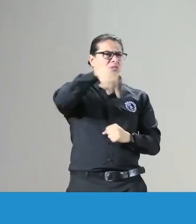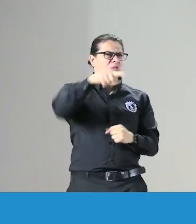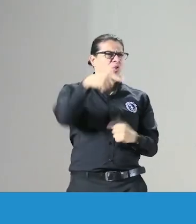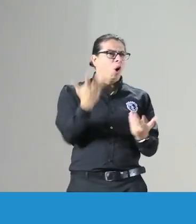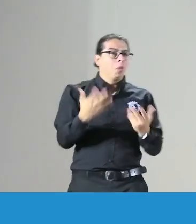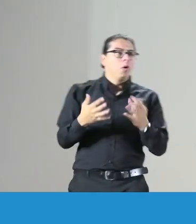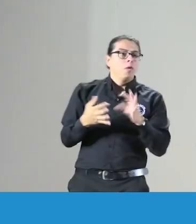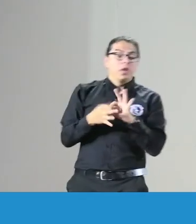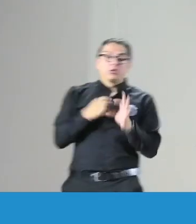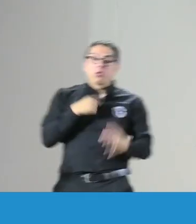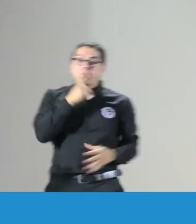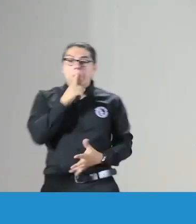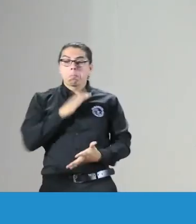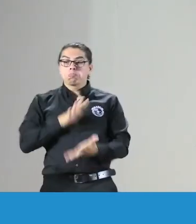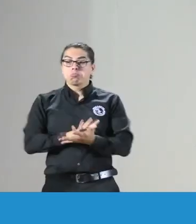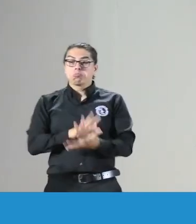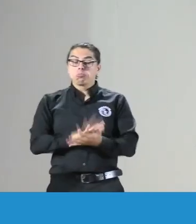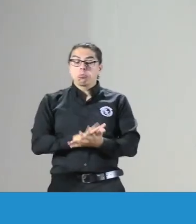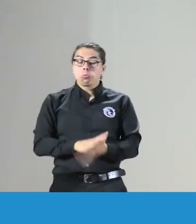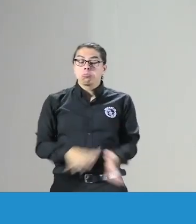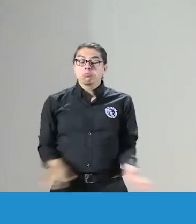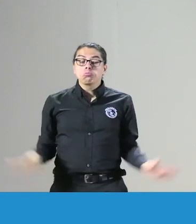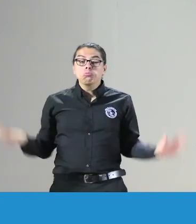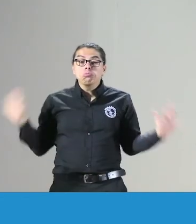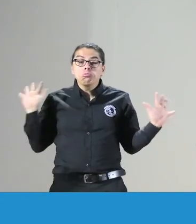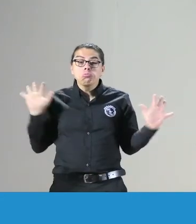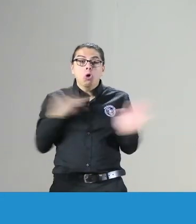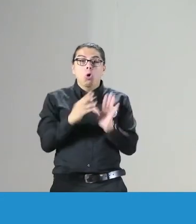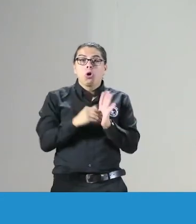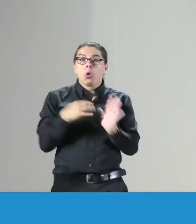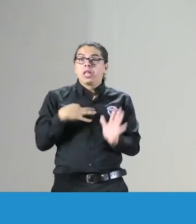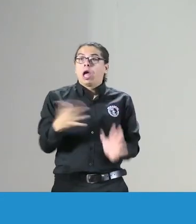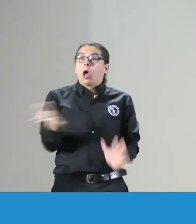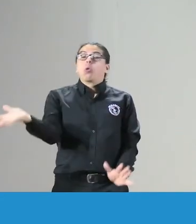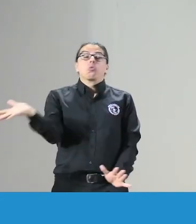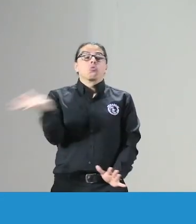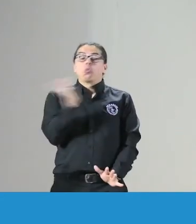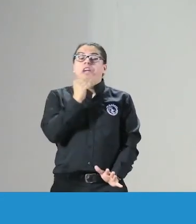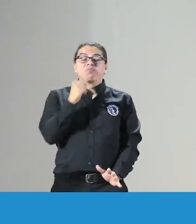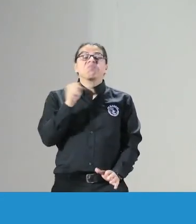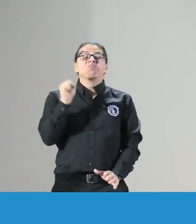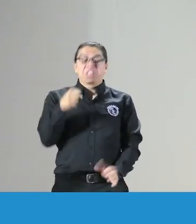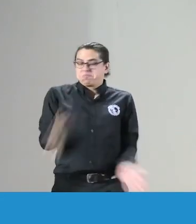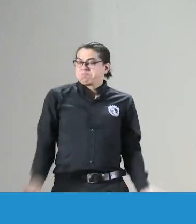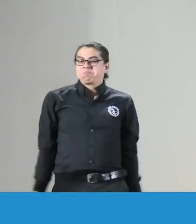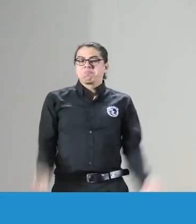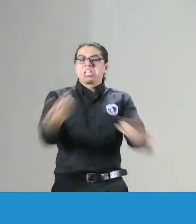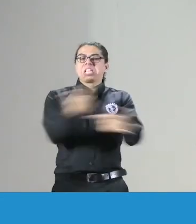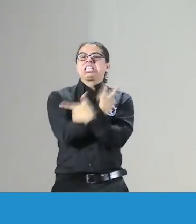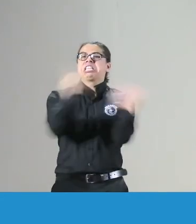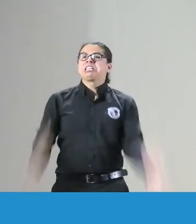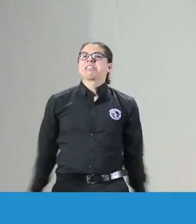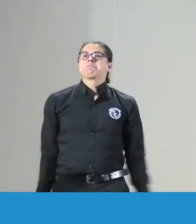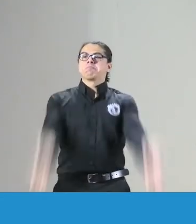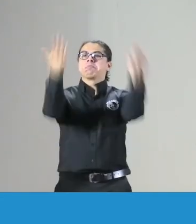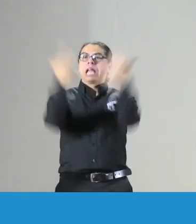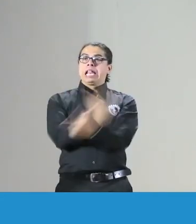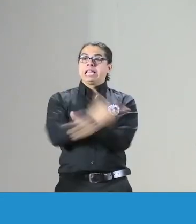todos los colegios de Bogotá y será que Benascol desconocía el código de ética y no se los daba a ellos